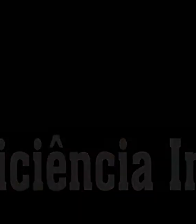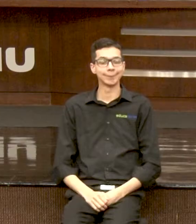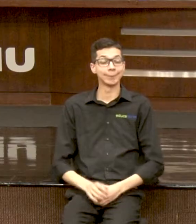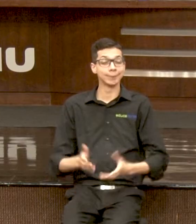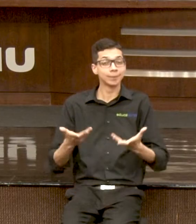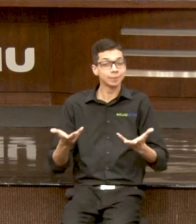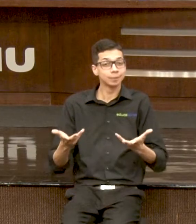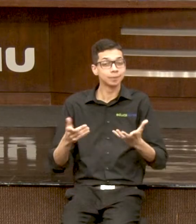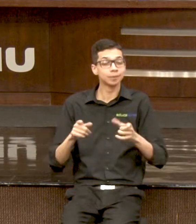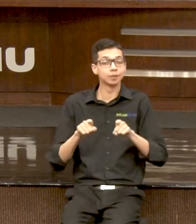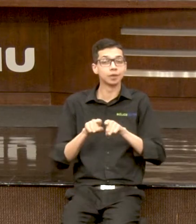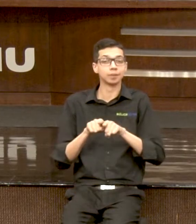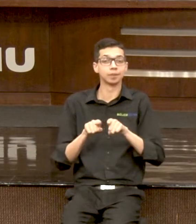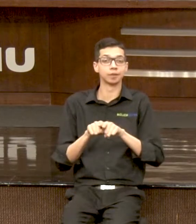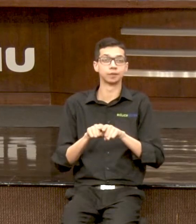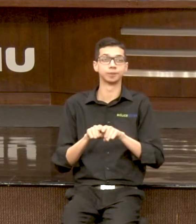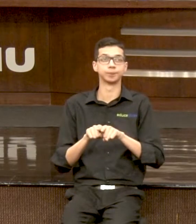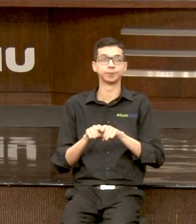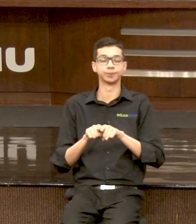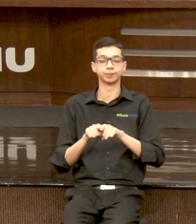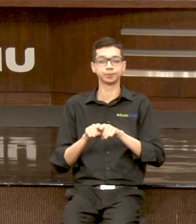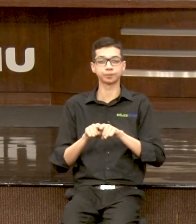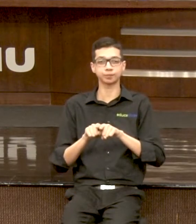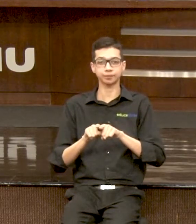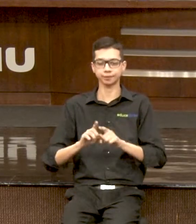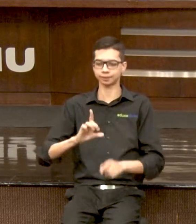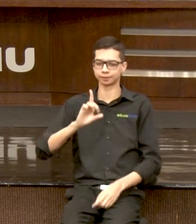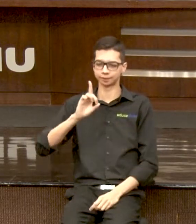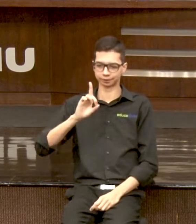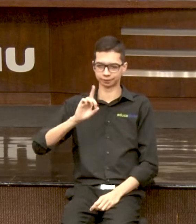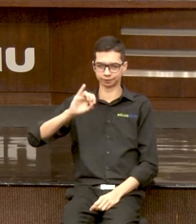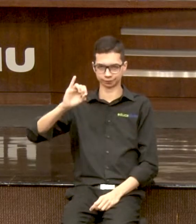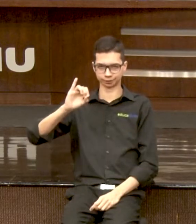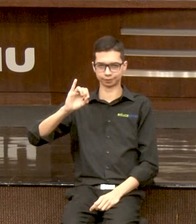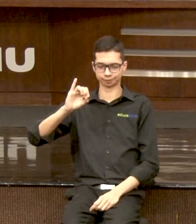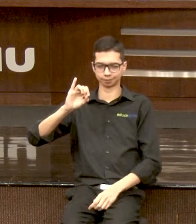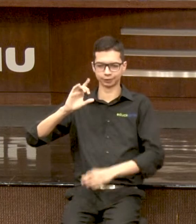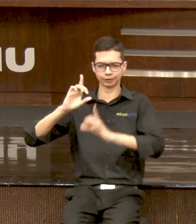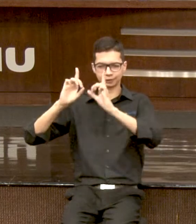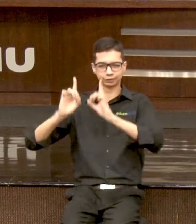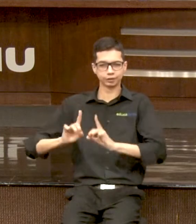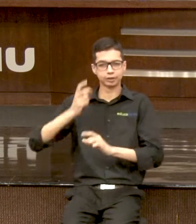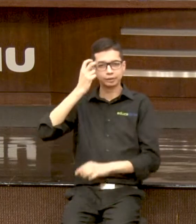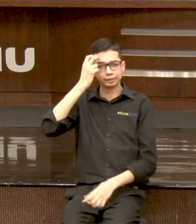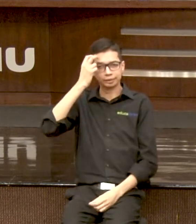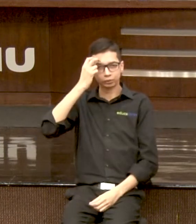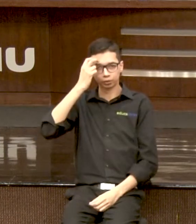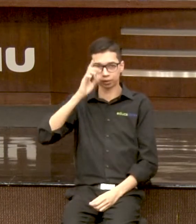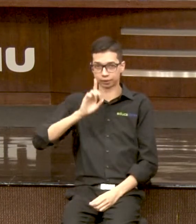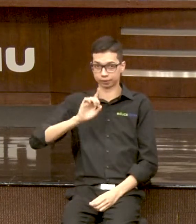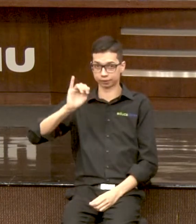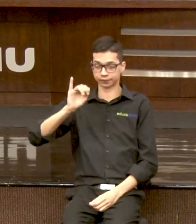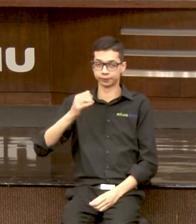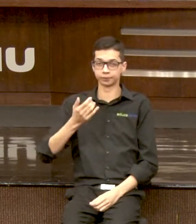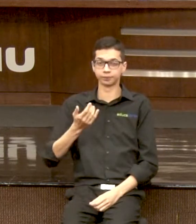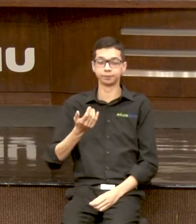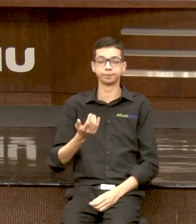A deficiência intelectual, a gente